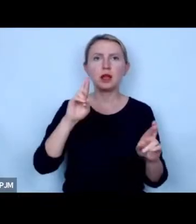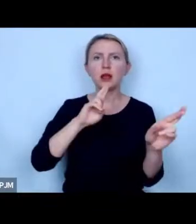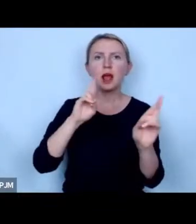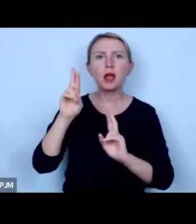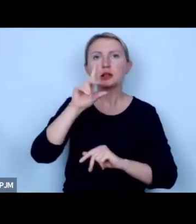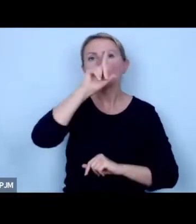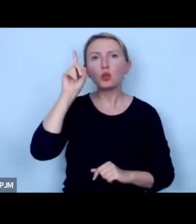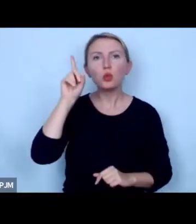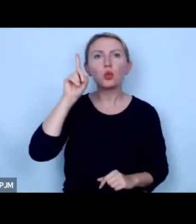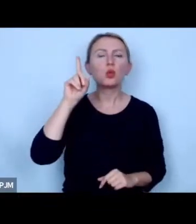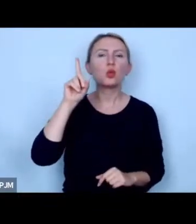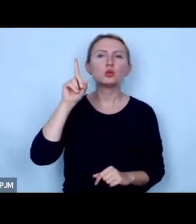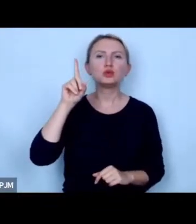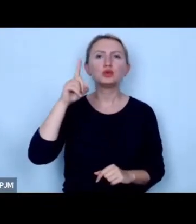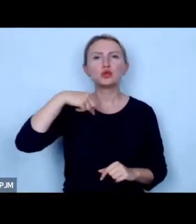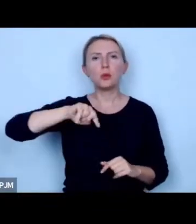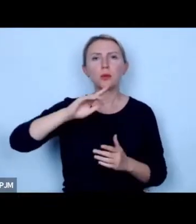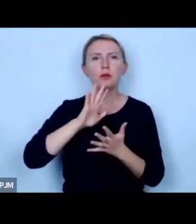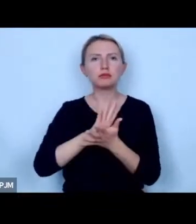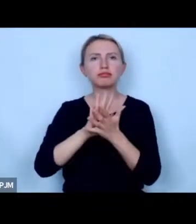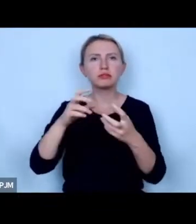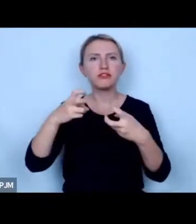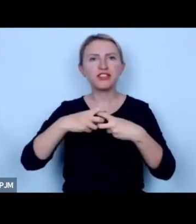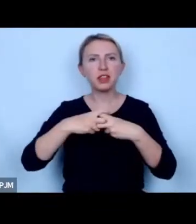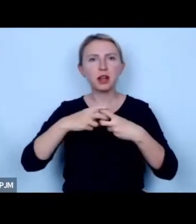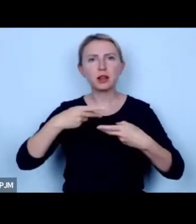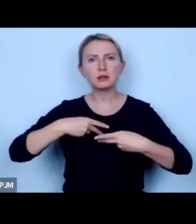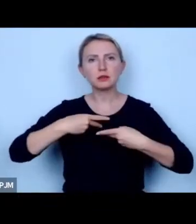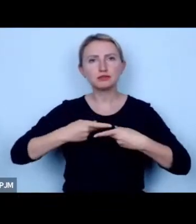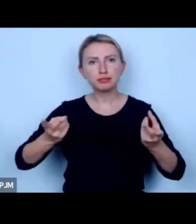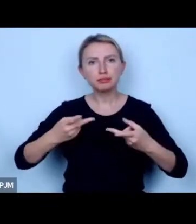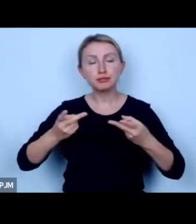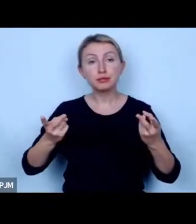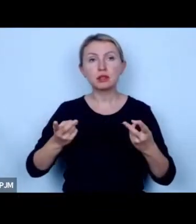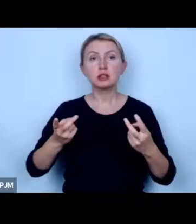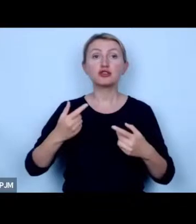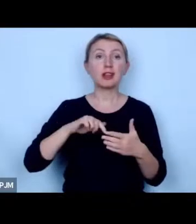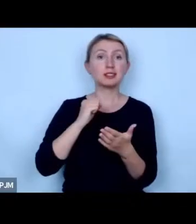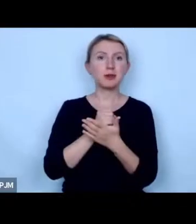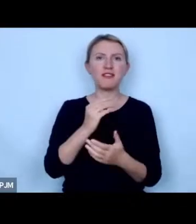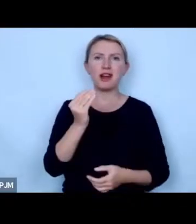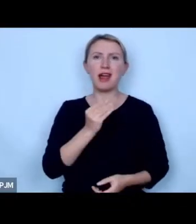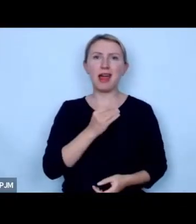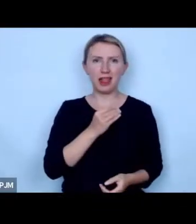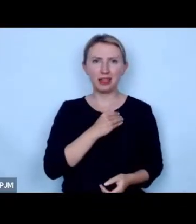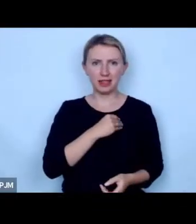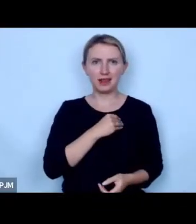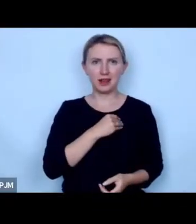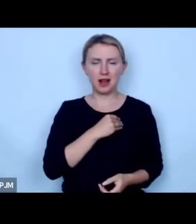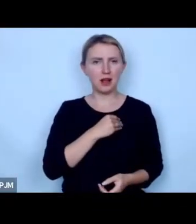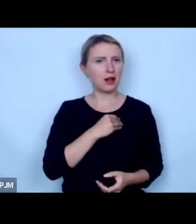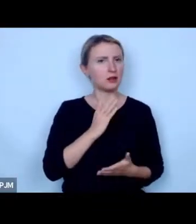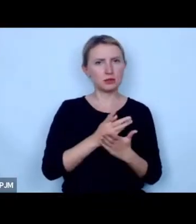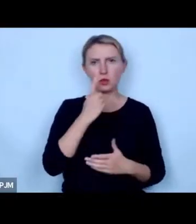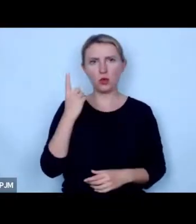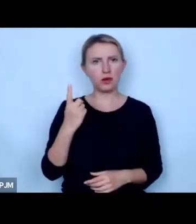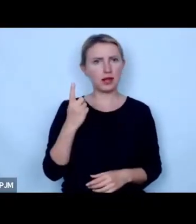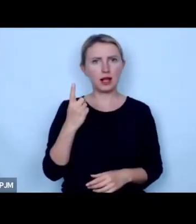ludzi na to co publikujemy w sieci że mimo wszystko aspekt etyczny jest jedynym takim